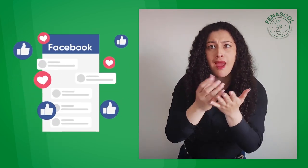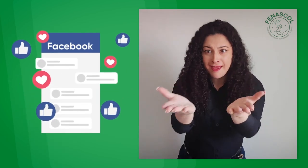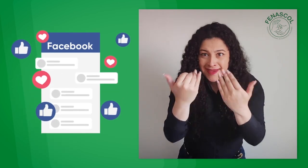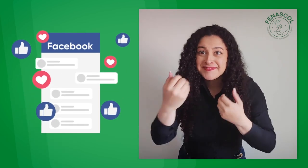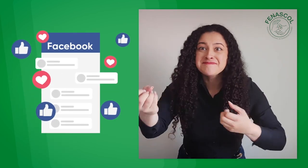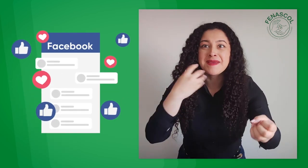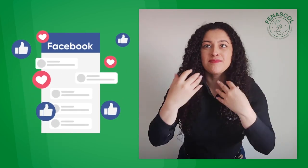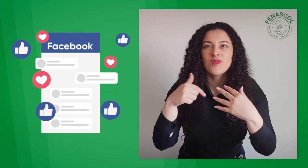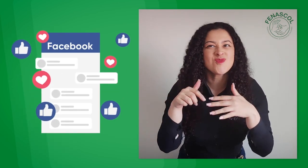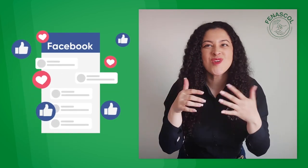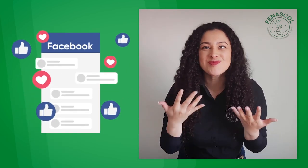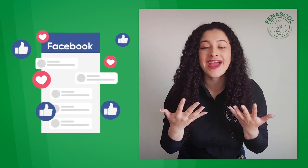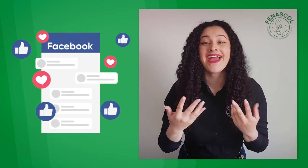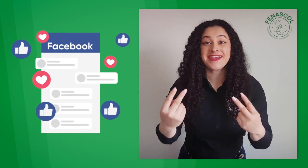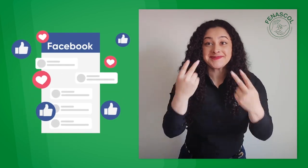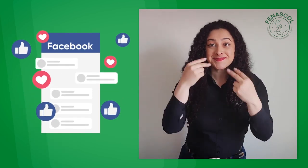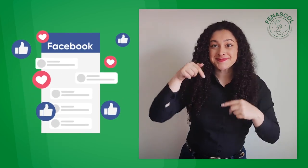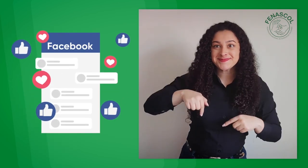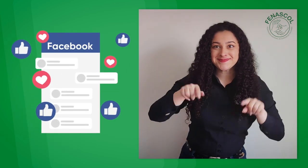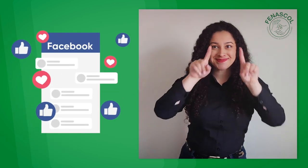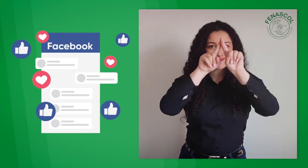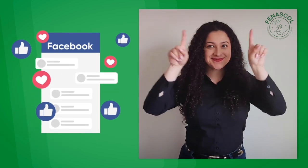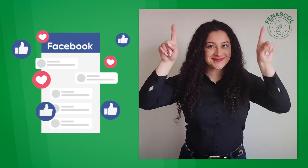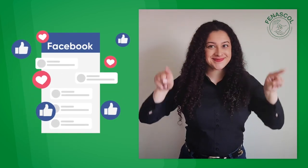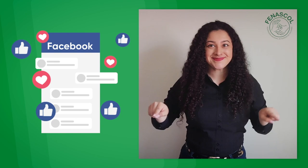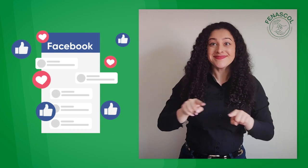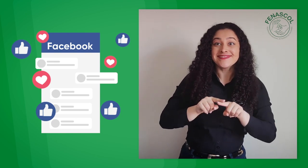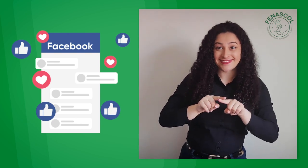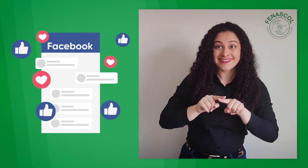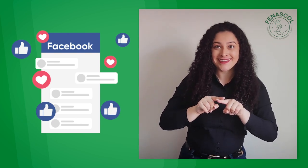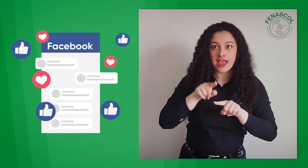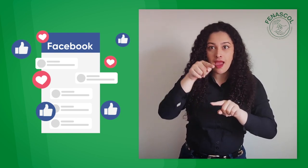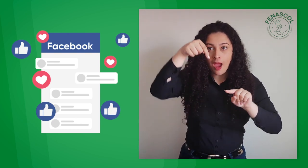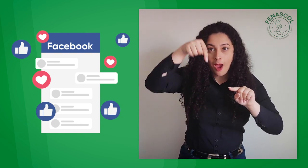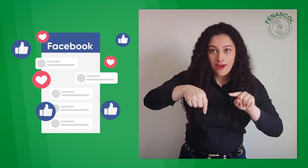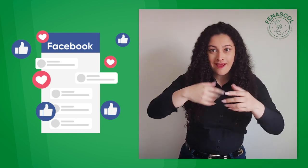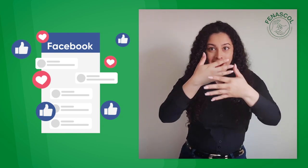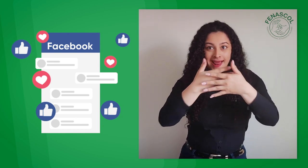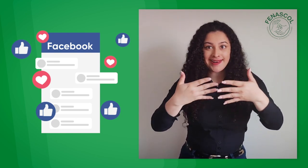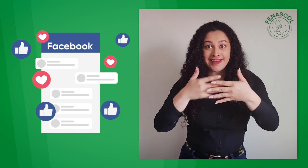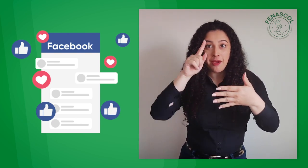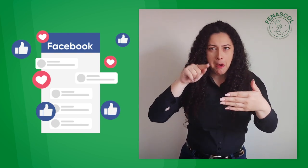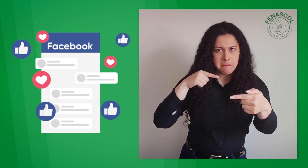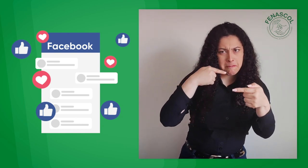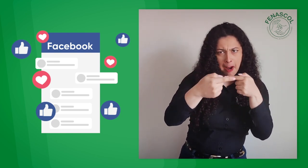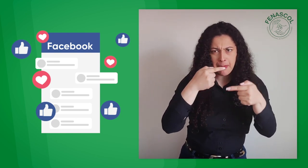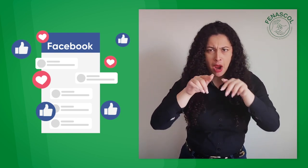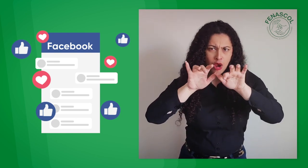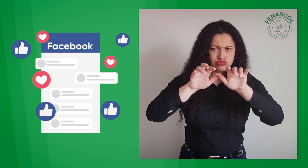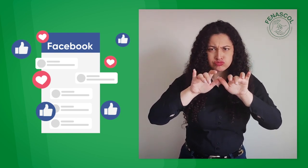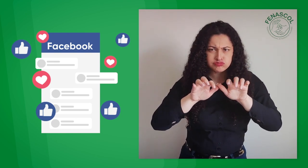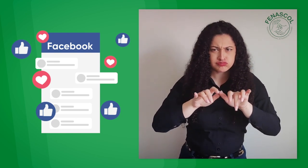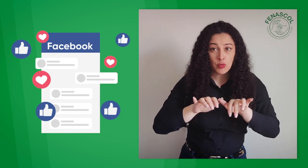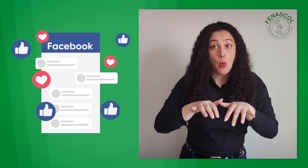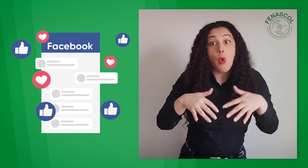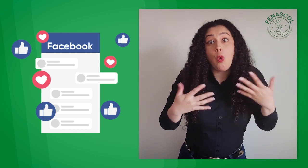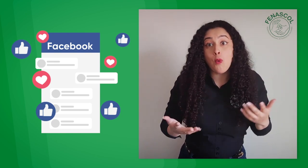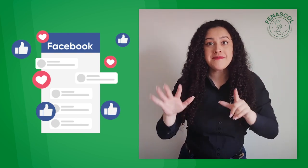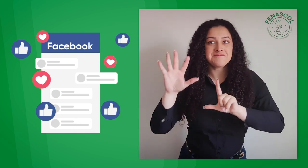Pueden dejar sus comentarios. En esta publicación, a través de texto, o si lo prefieren, con un video en lengua de señas.